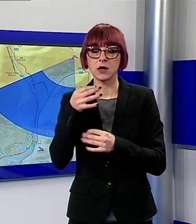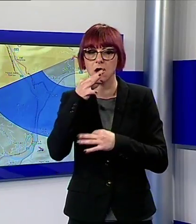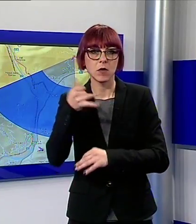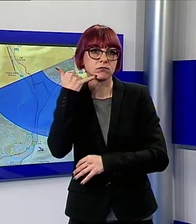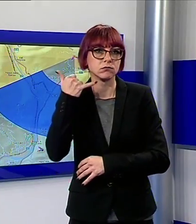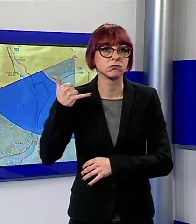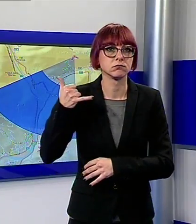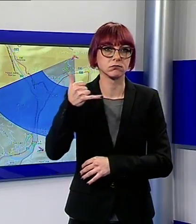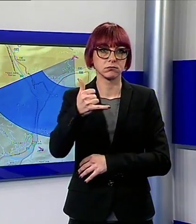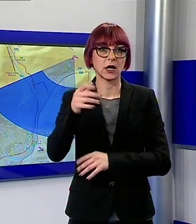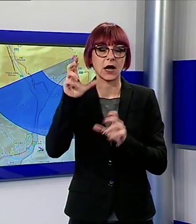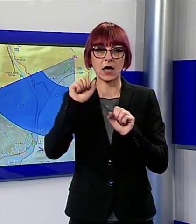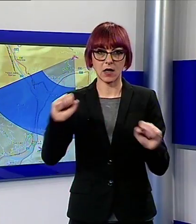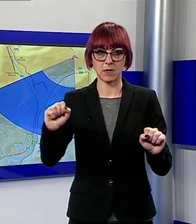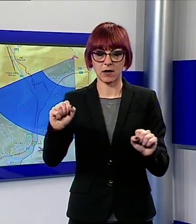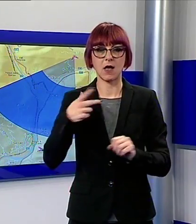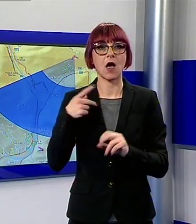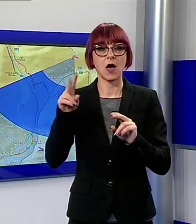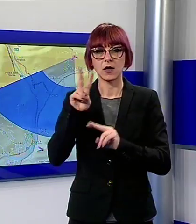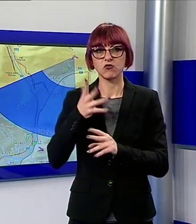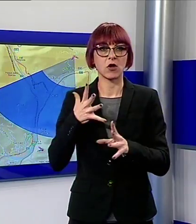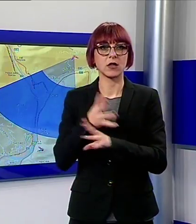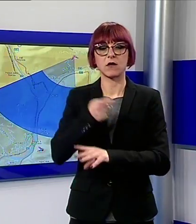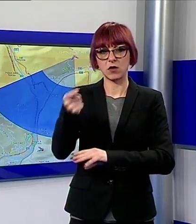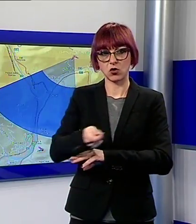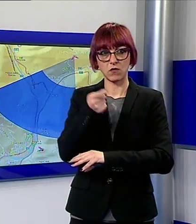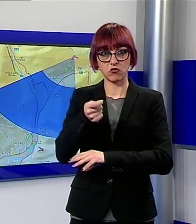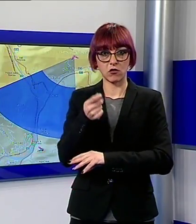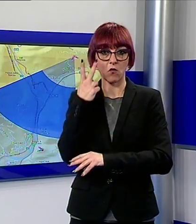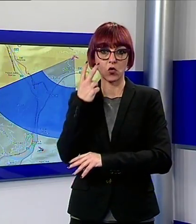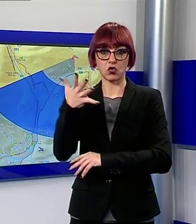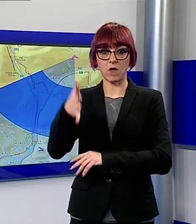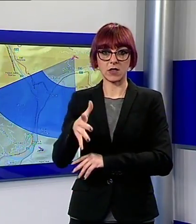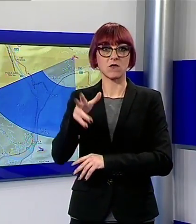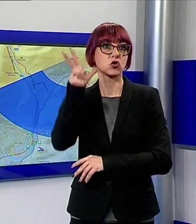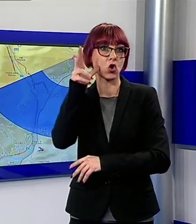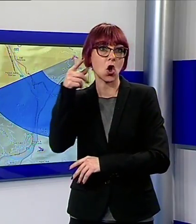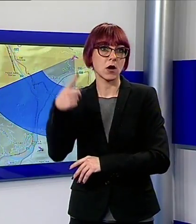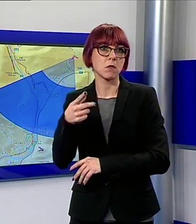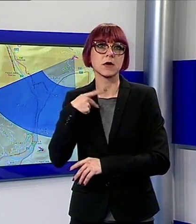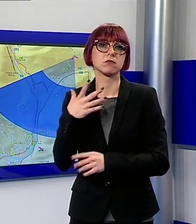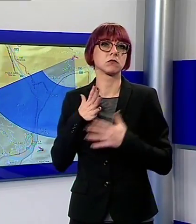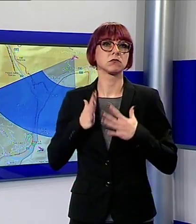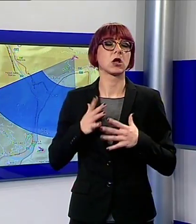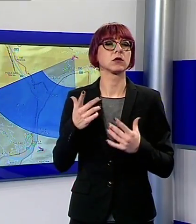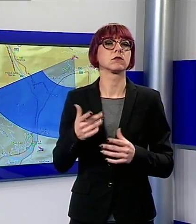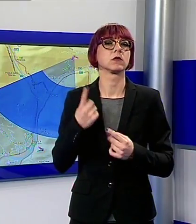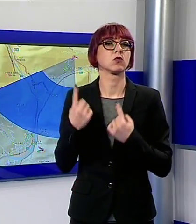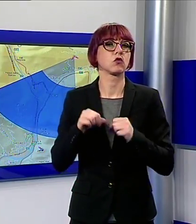cellulare i carabinieri e poi c'è stato l'intervento dei vigili del fuoco la signora è stata ritrovata in buone condizioni alle 5